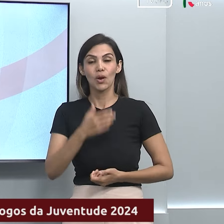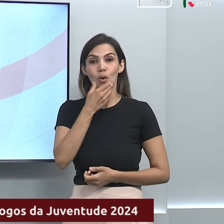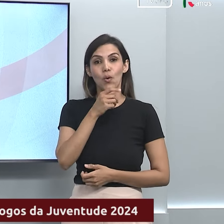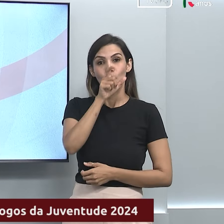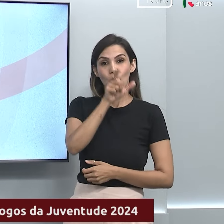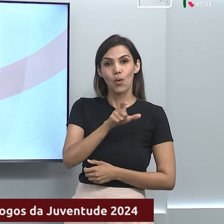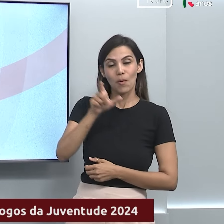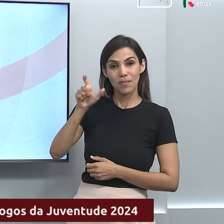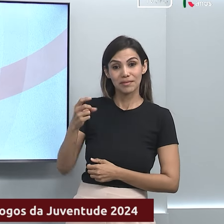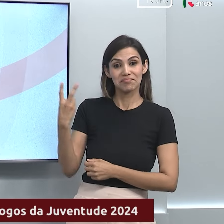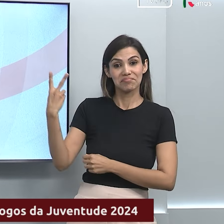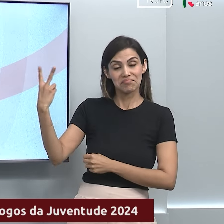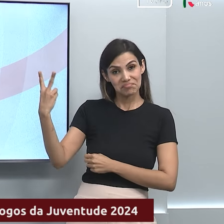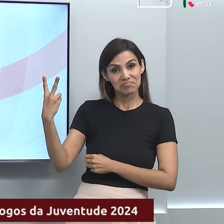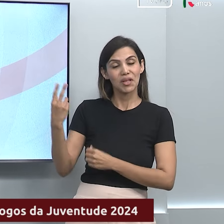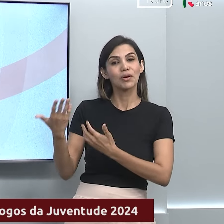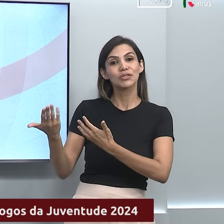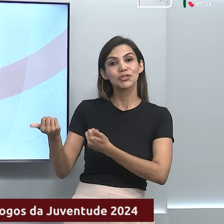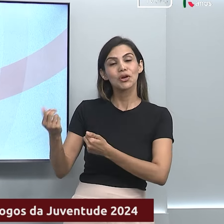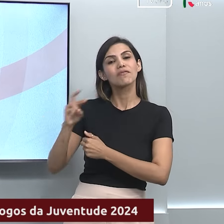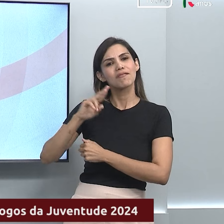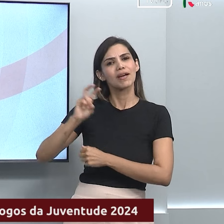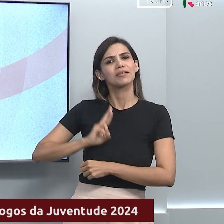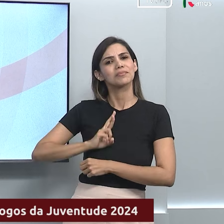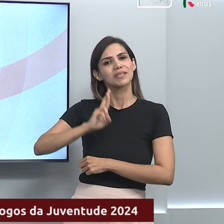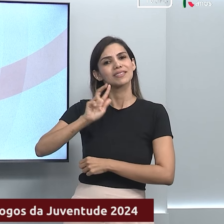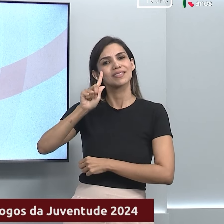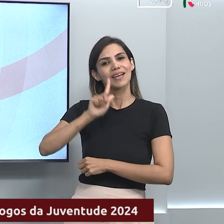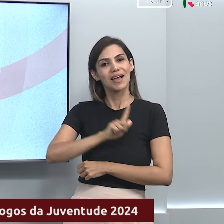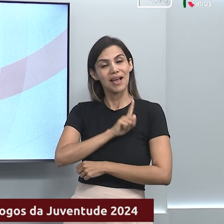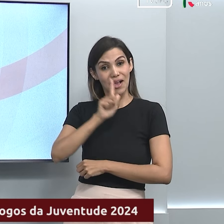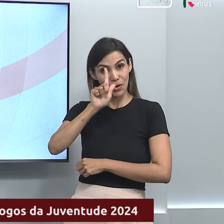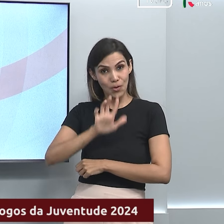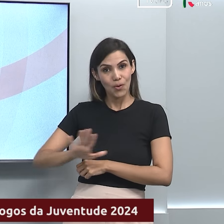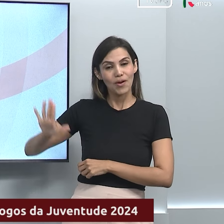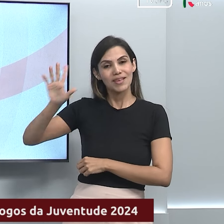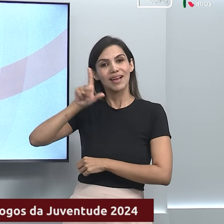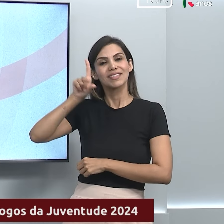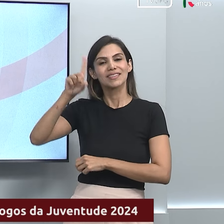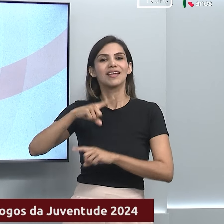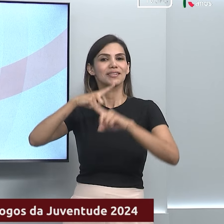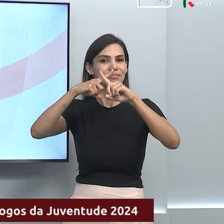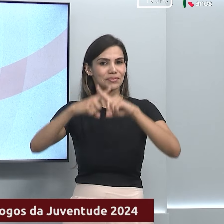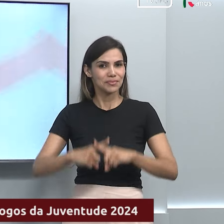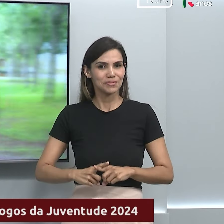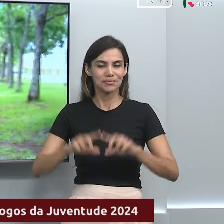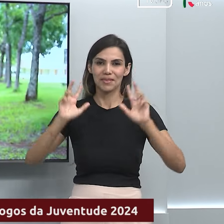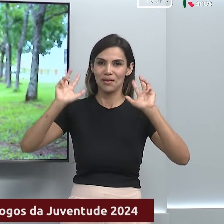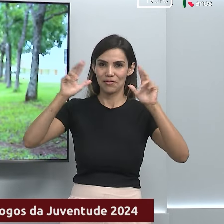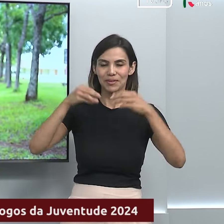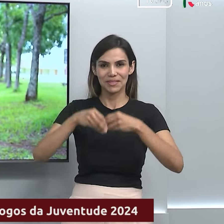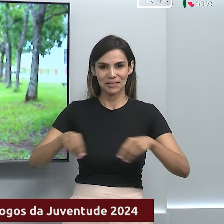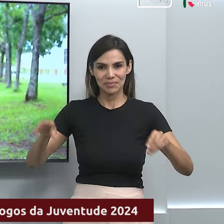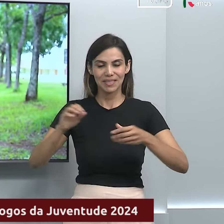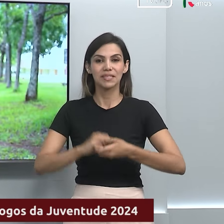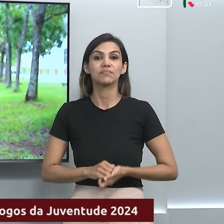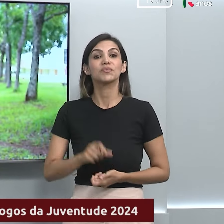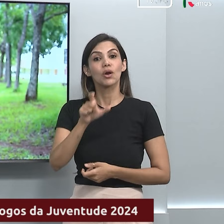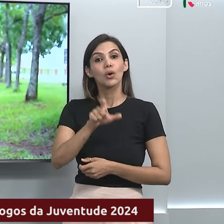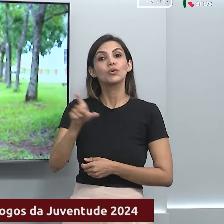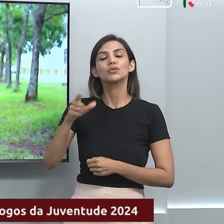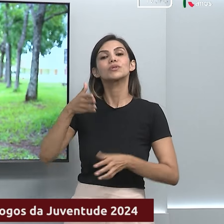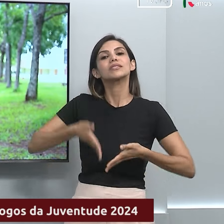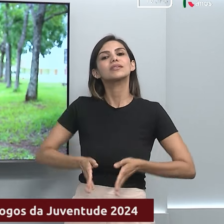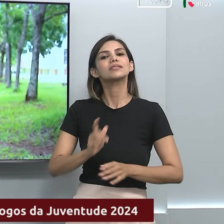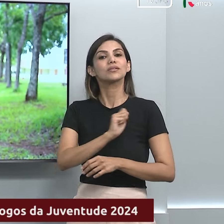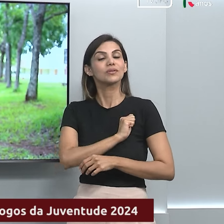e Lucas Gabriel vão representar Goiás nos Jogos da Juventude na modalidade de vôlei de praia. Os atletas são naturais de